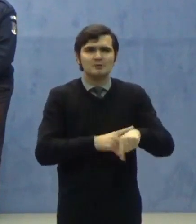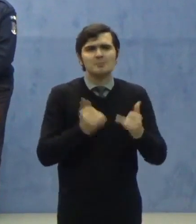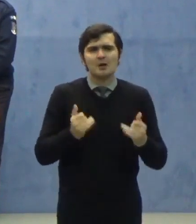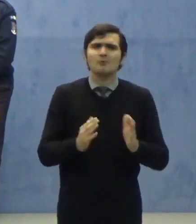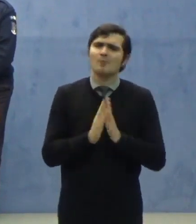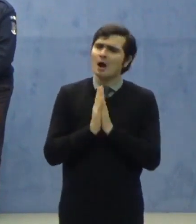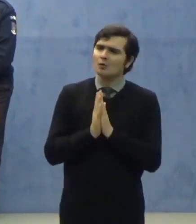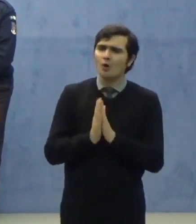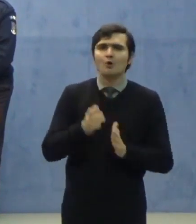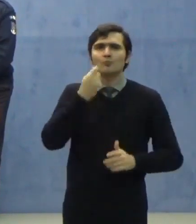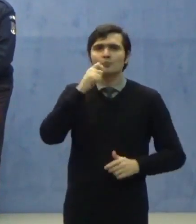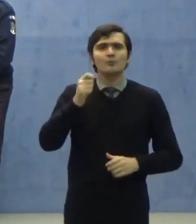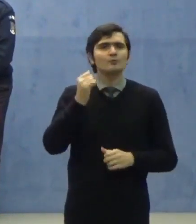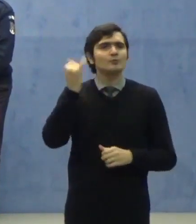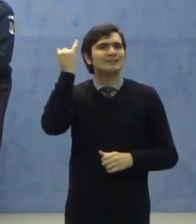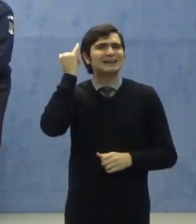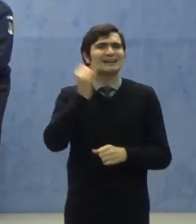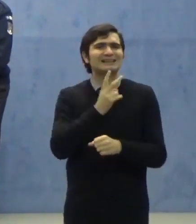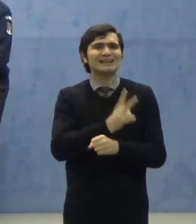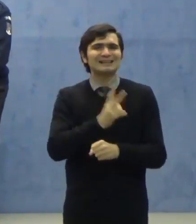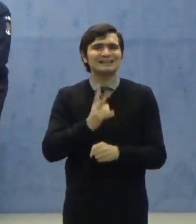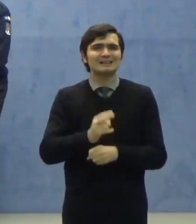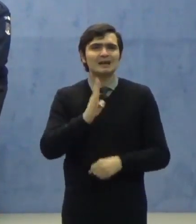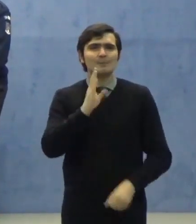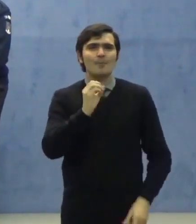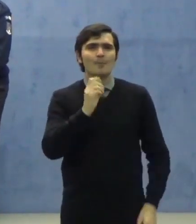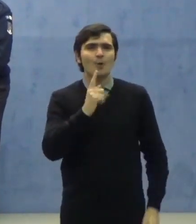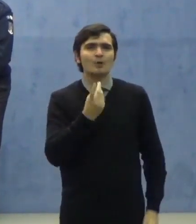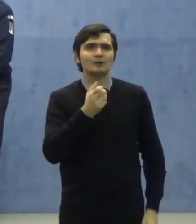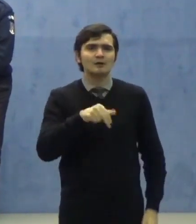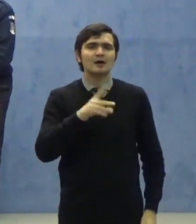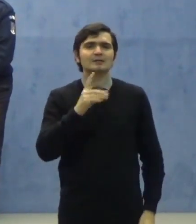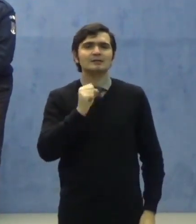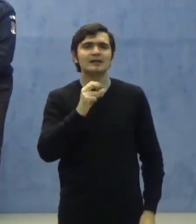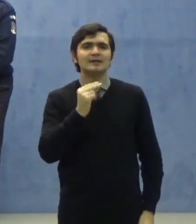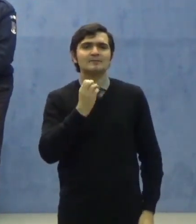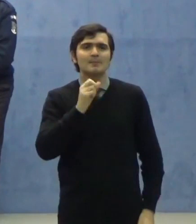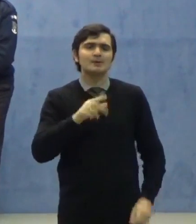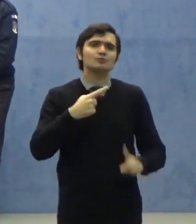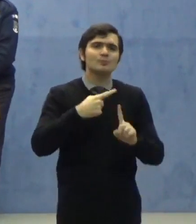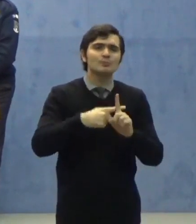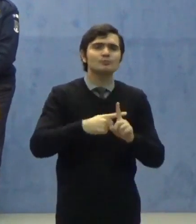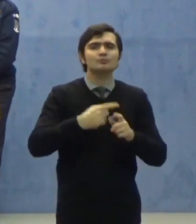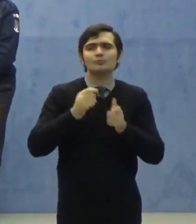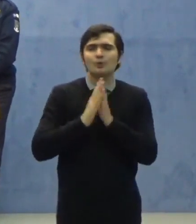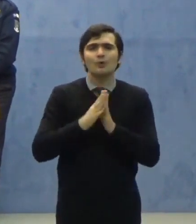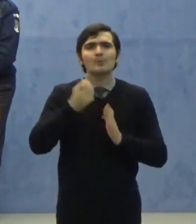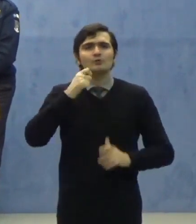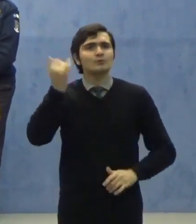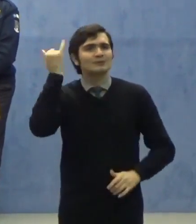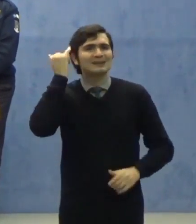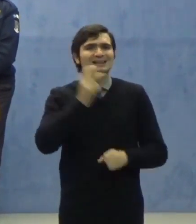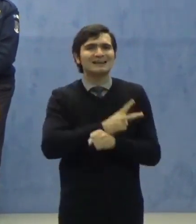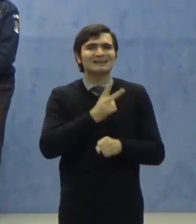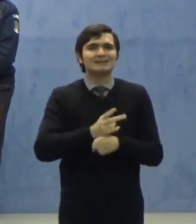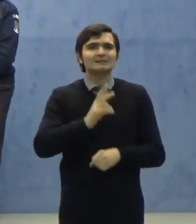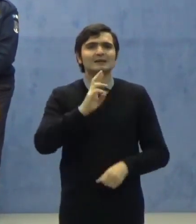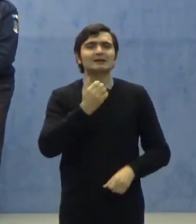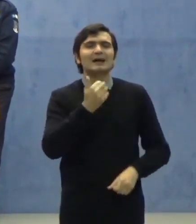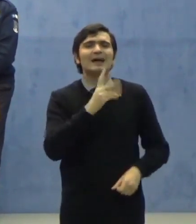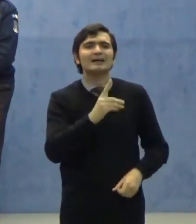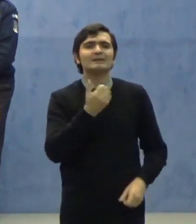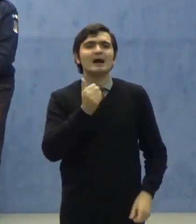pe domnul secretar de stat Bogdan Despescu și domnul secretar de stat Raed Arafat să vă